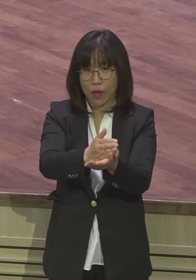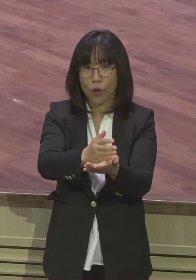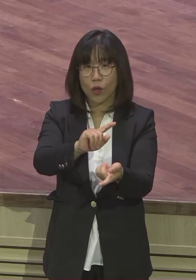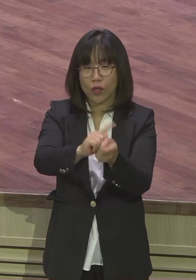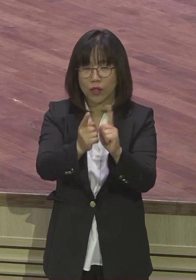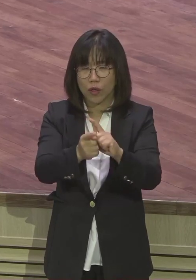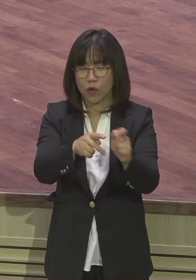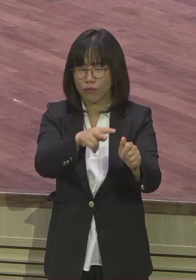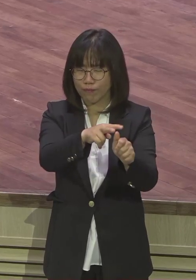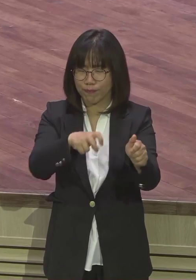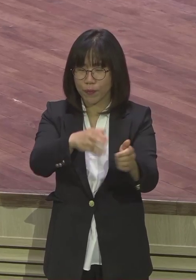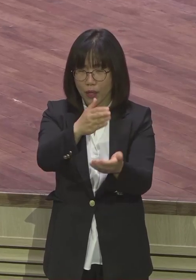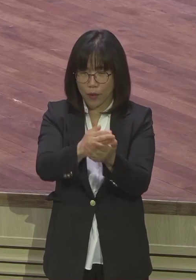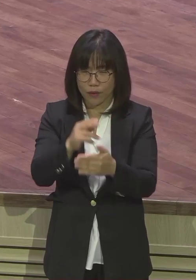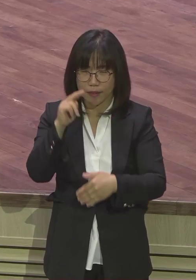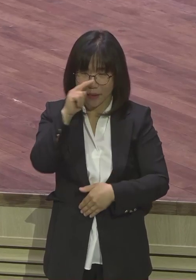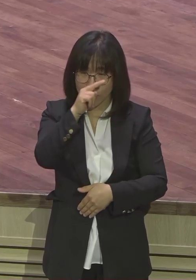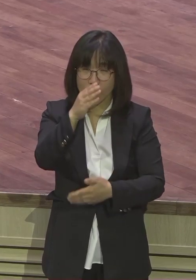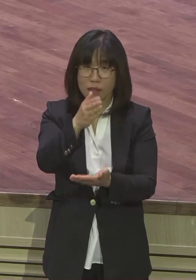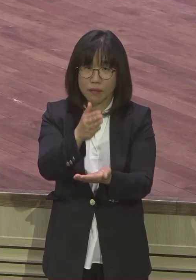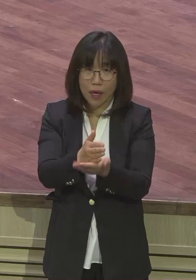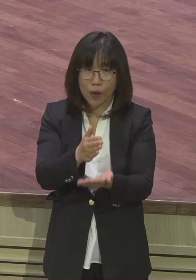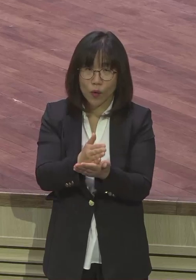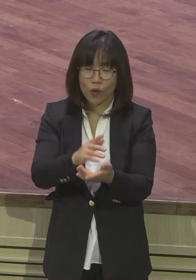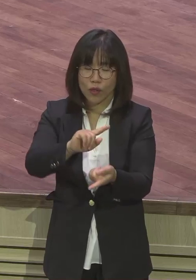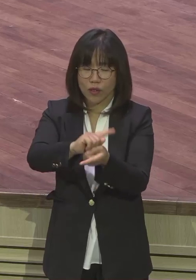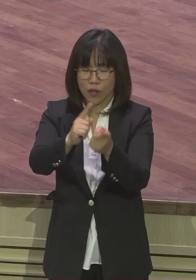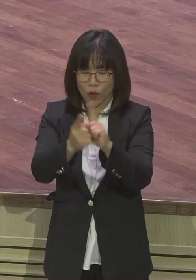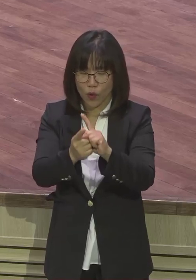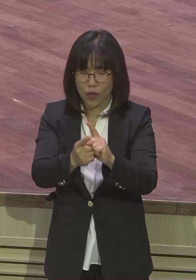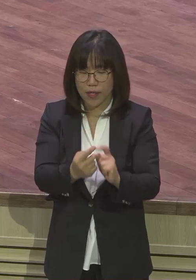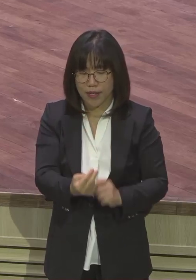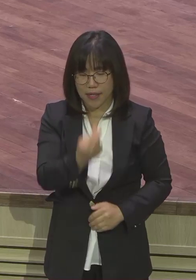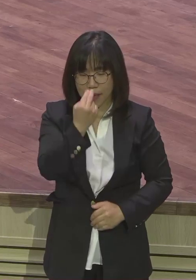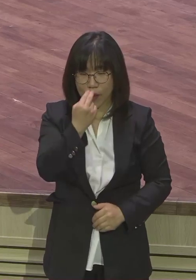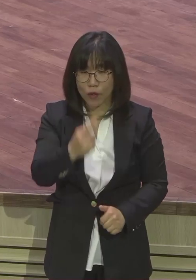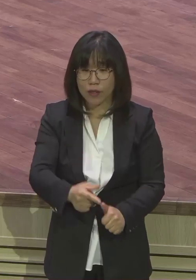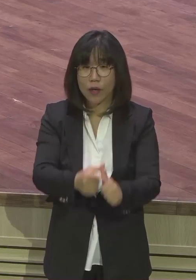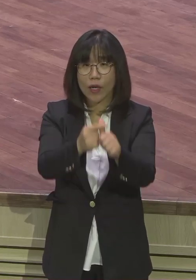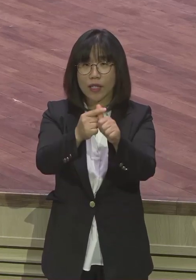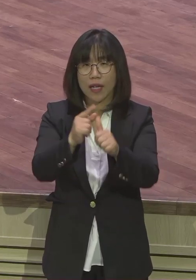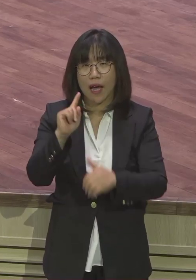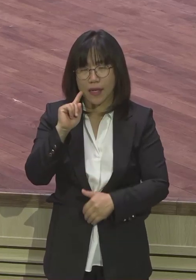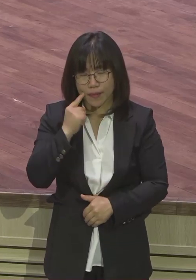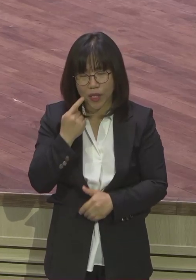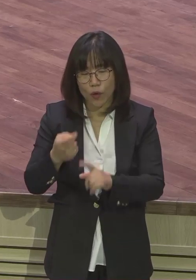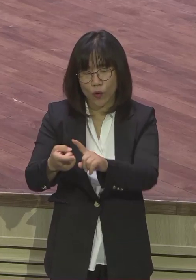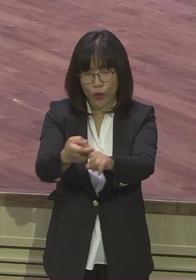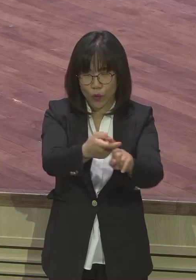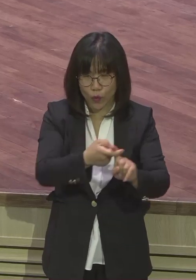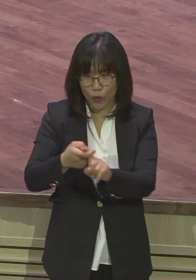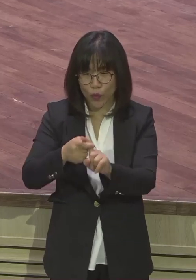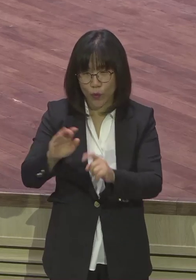하지 말고 서로 생명 살리는 아름다운 공동체리식으로 축복합니다. 결론입니다.